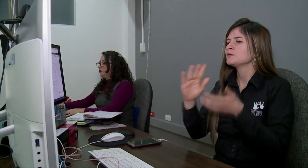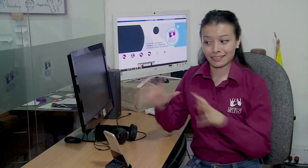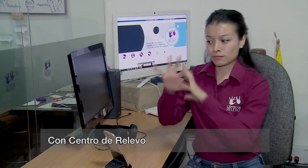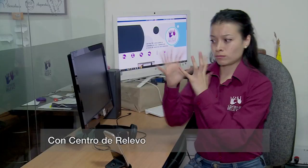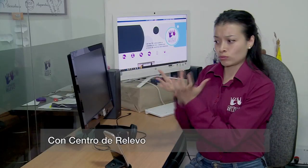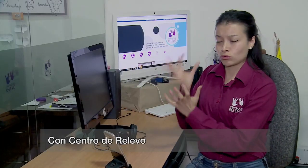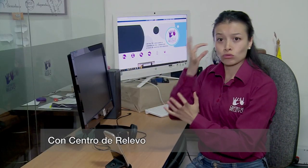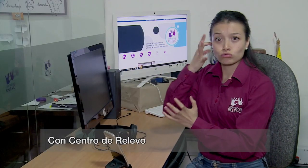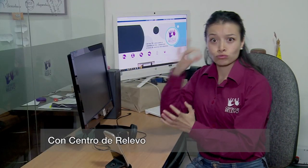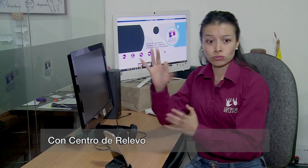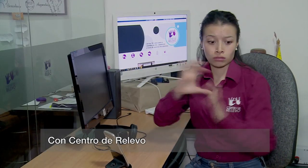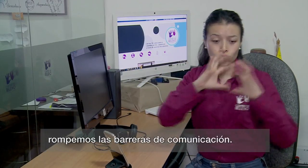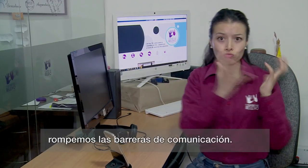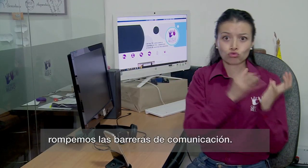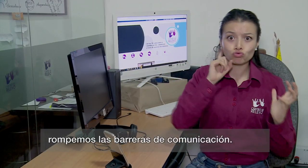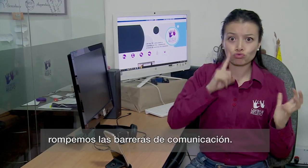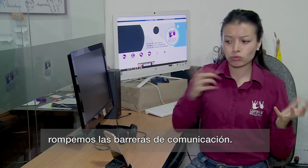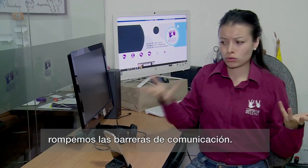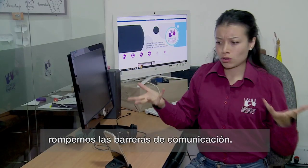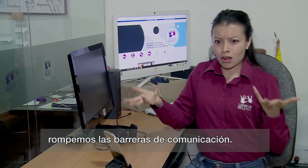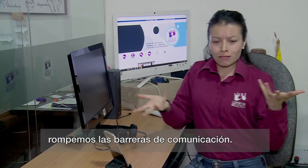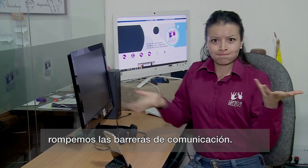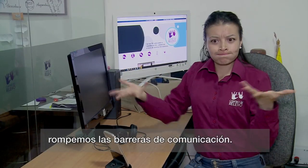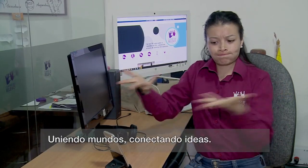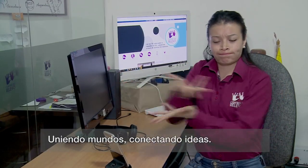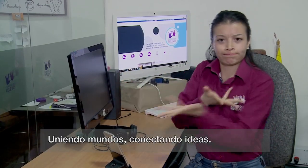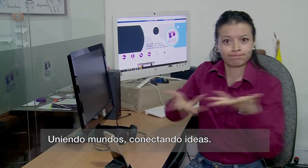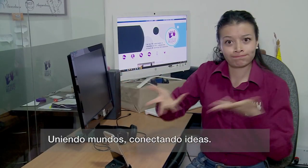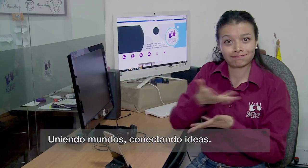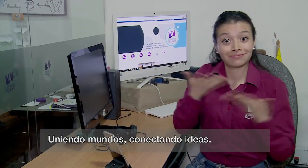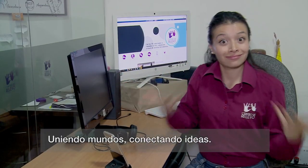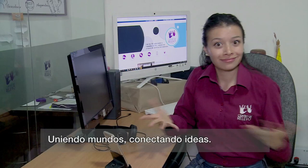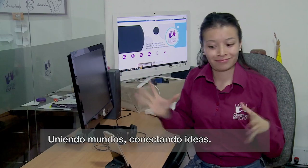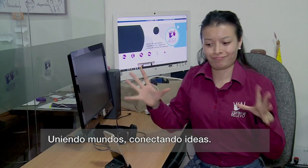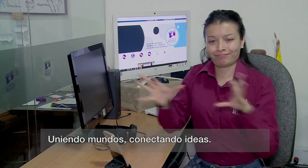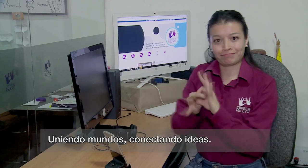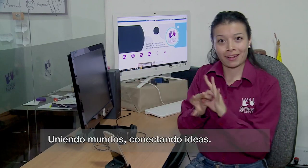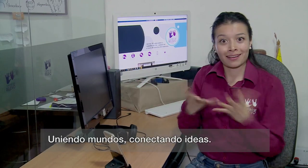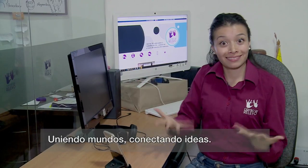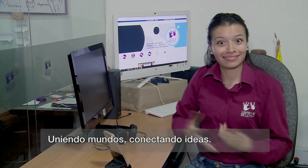Con Centro de Relevo rompemos las barreras de comunicación, uniendo mundos, conectando ideas.